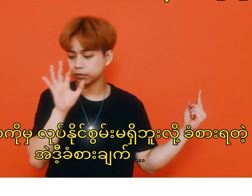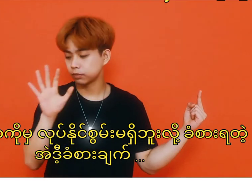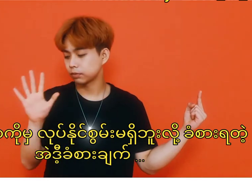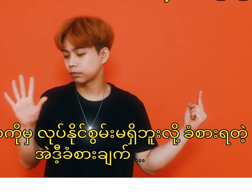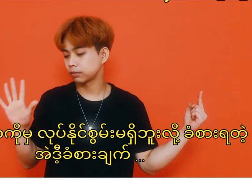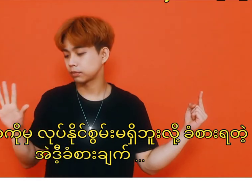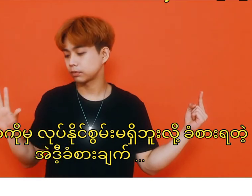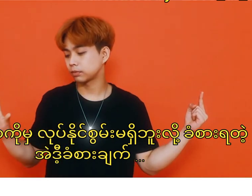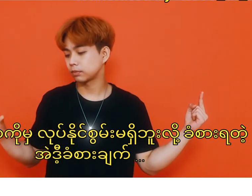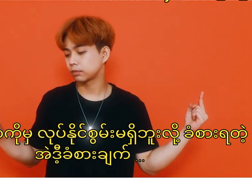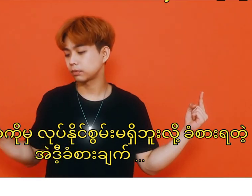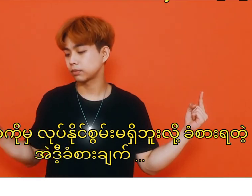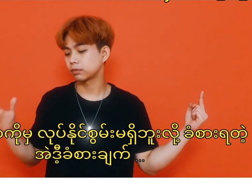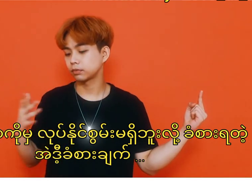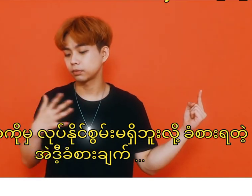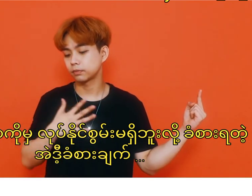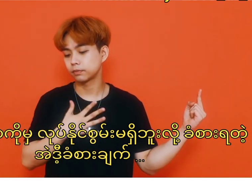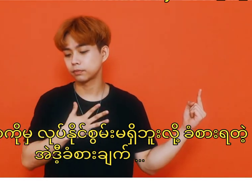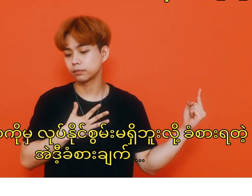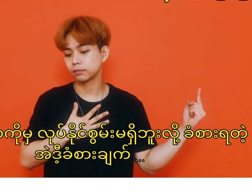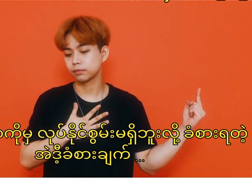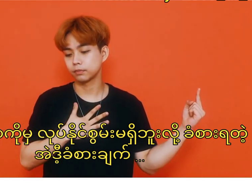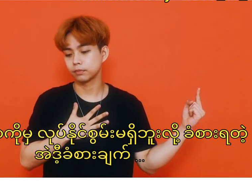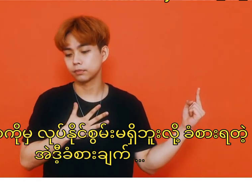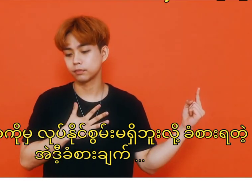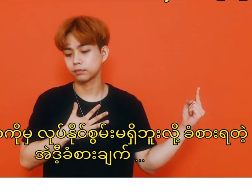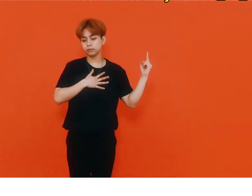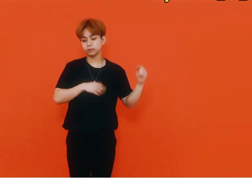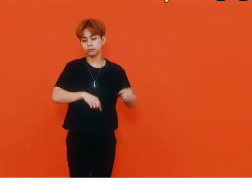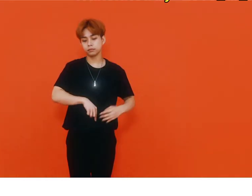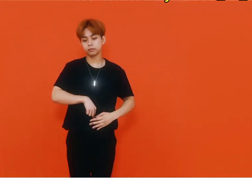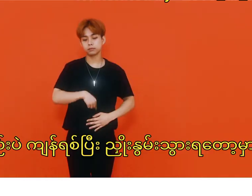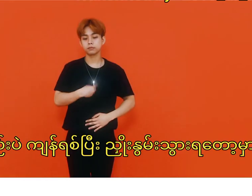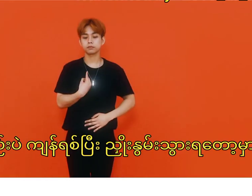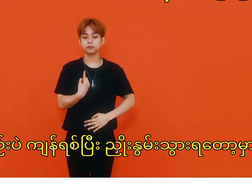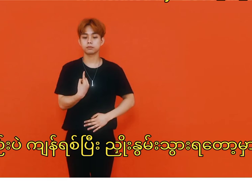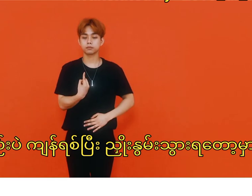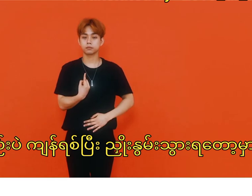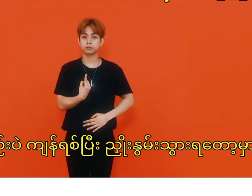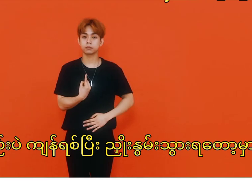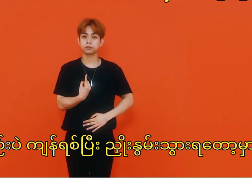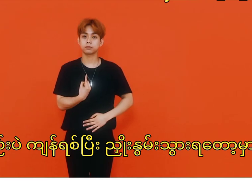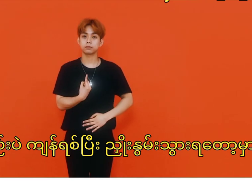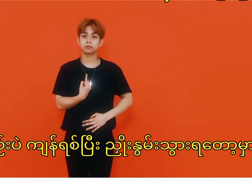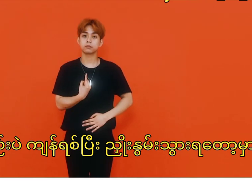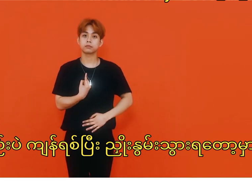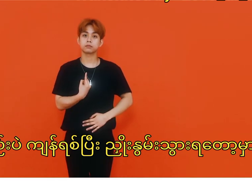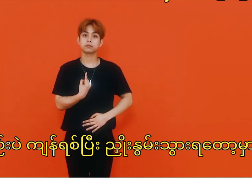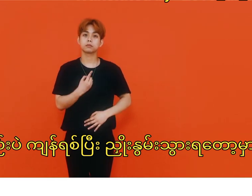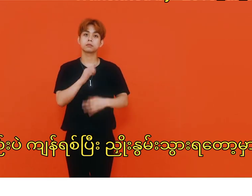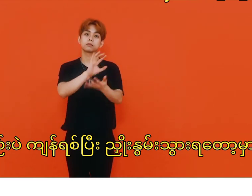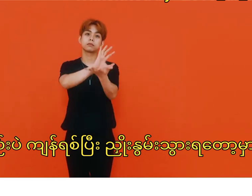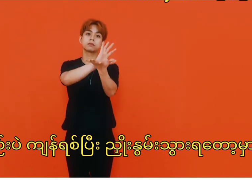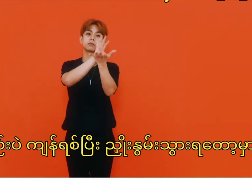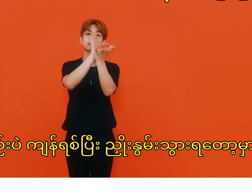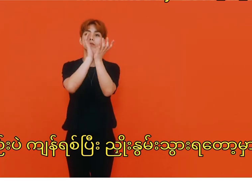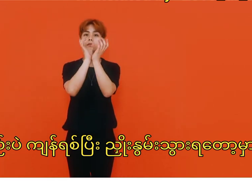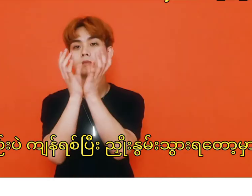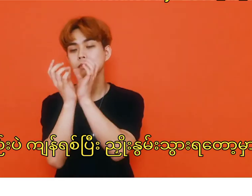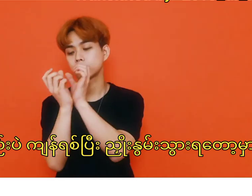없을 것 같은 그 맘 혼자만 남아 지도지는